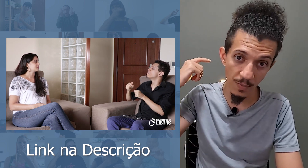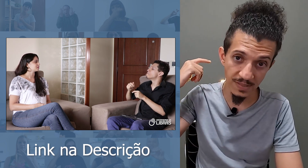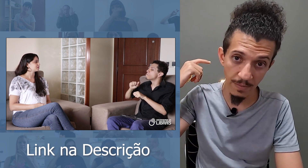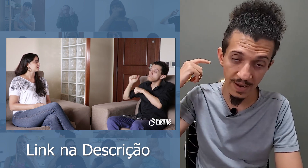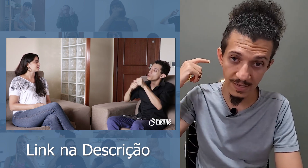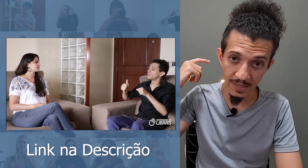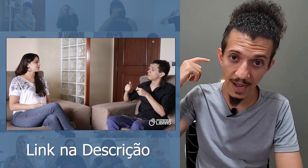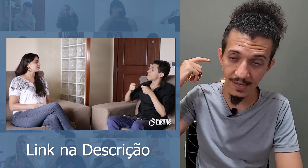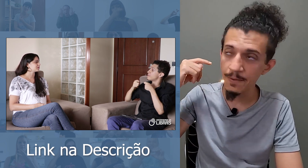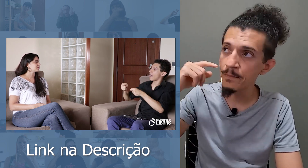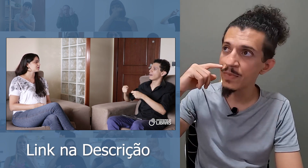semanas atrás,